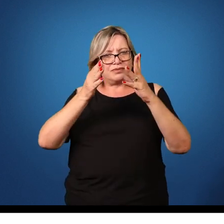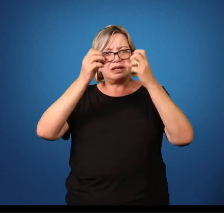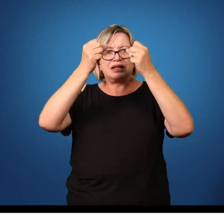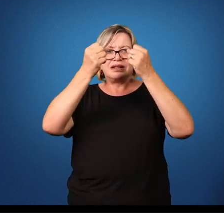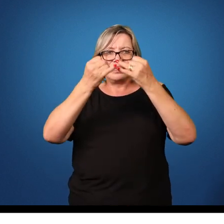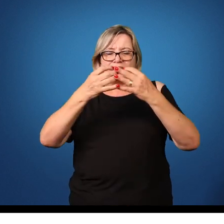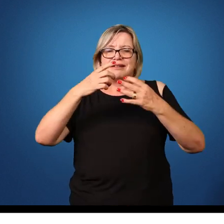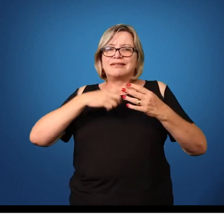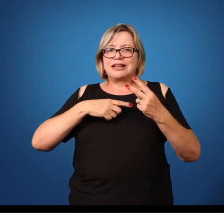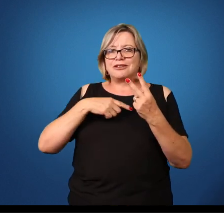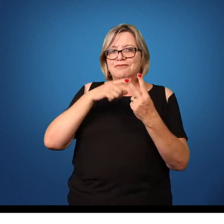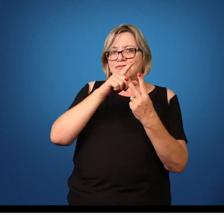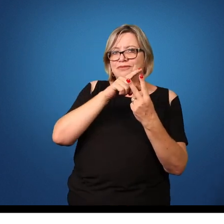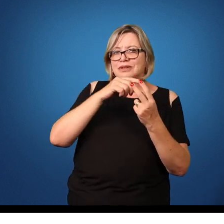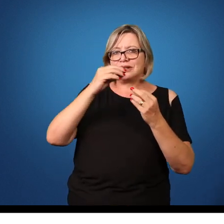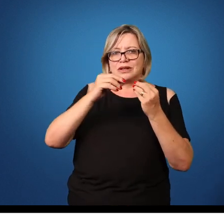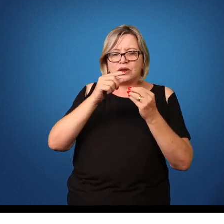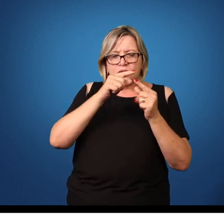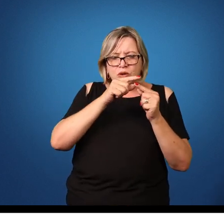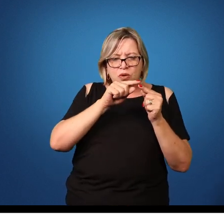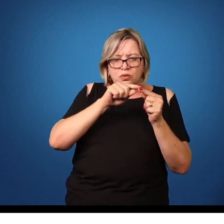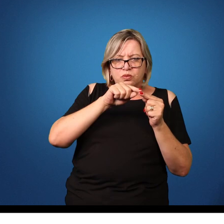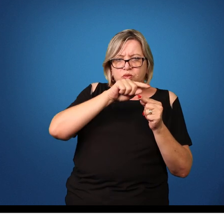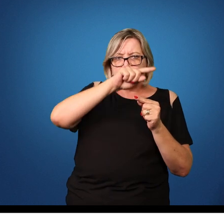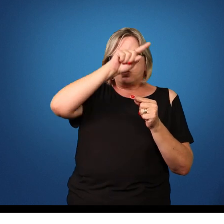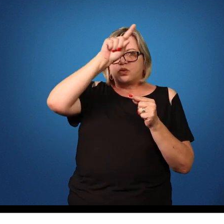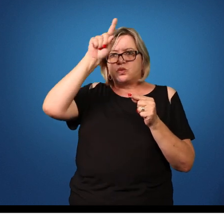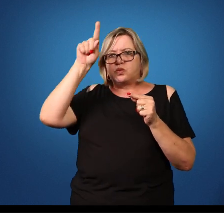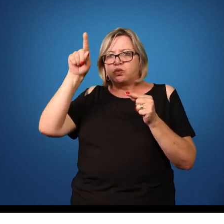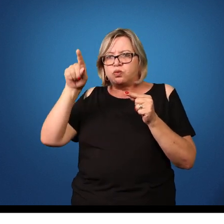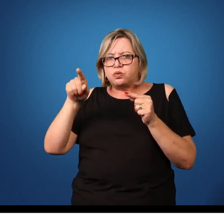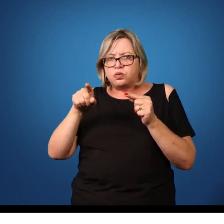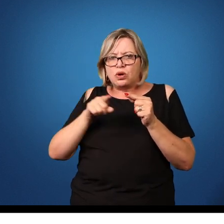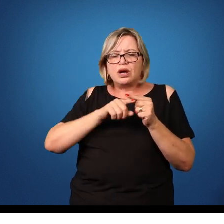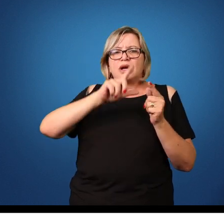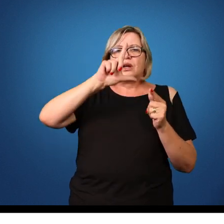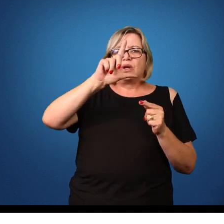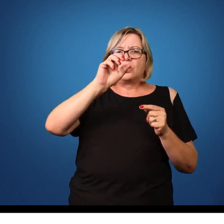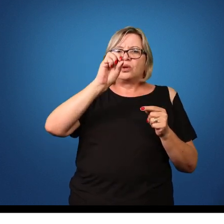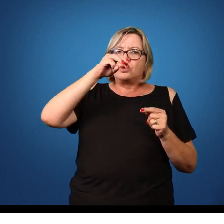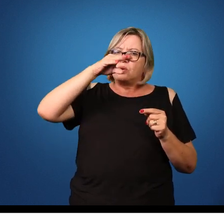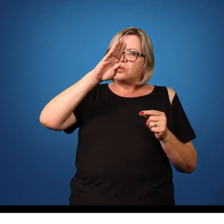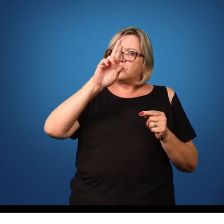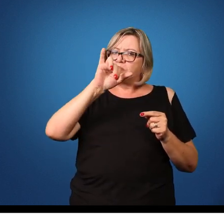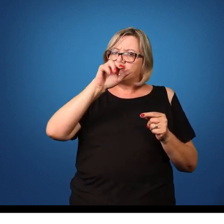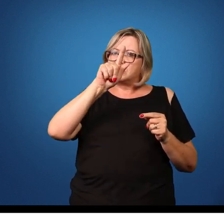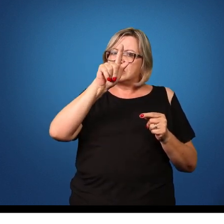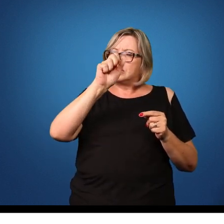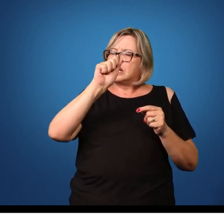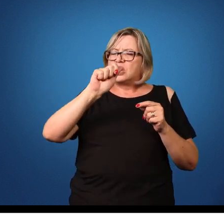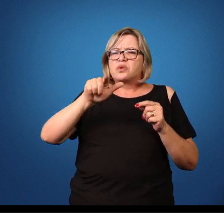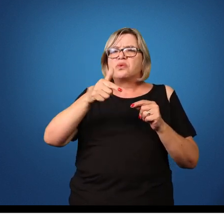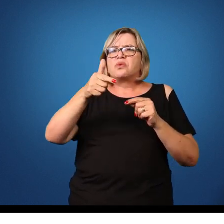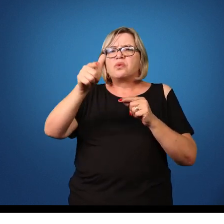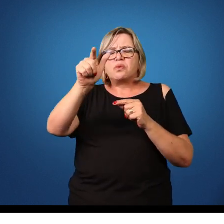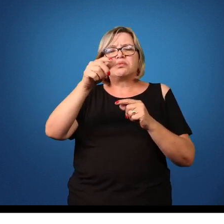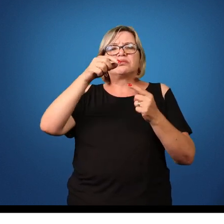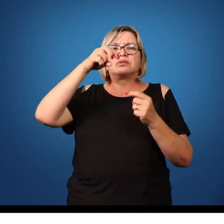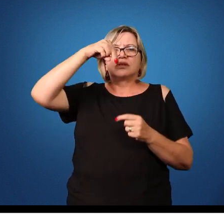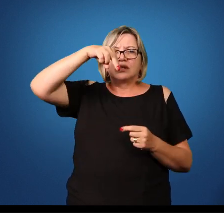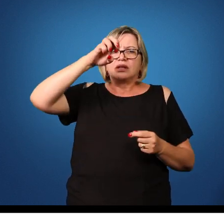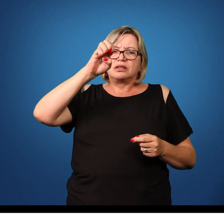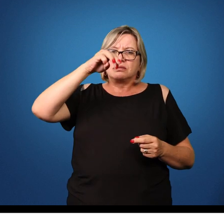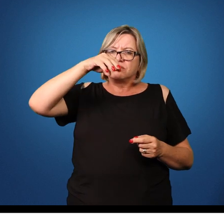semelhanças no ciclo de vida da lombriga com os demais parasitas nematóides. Essa capacidade